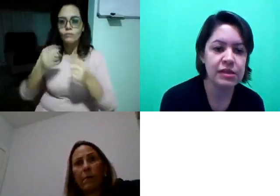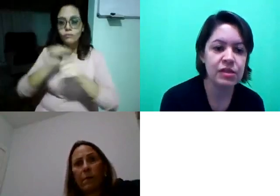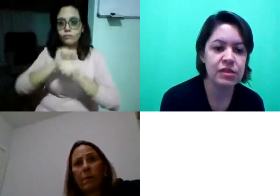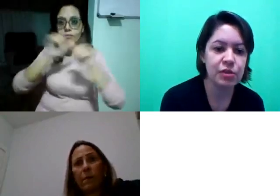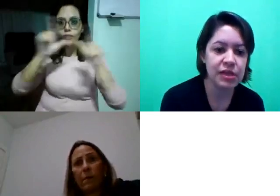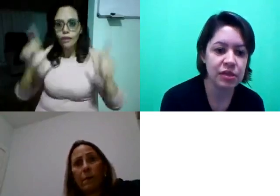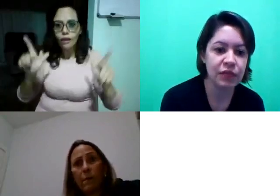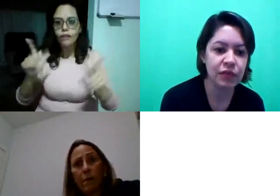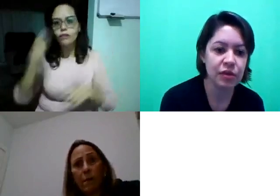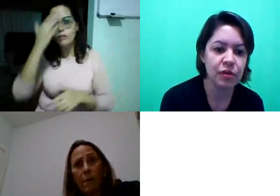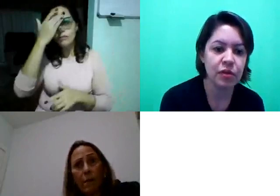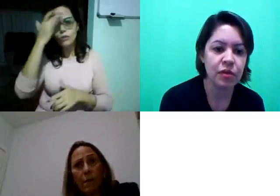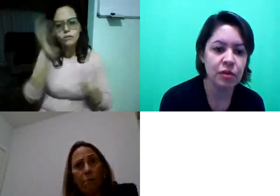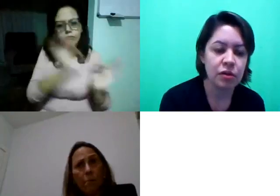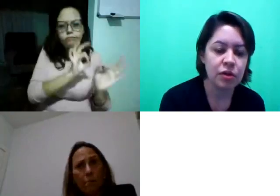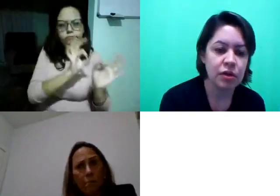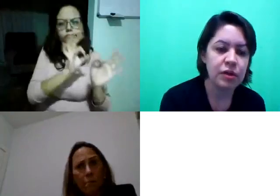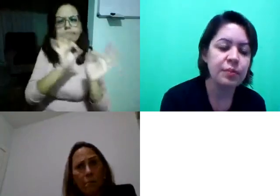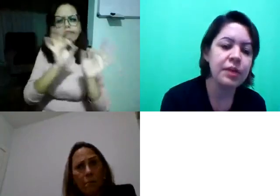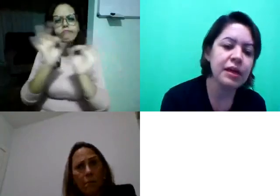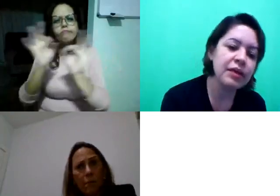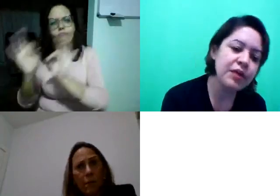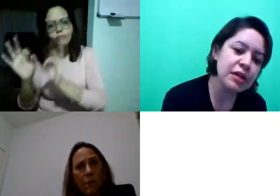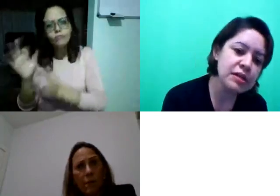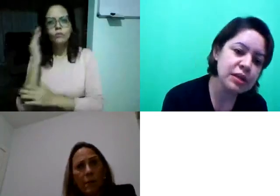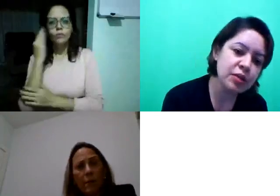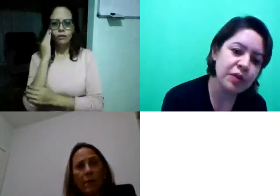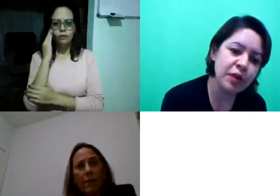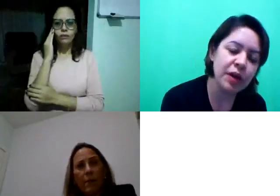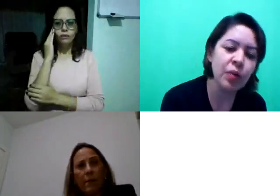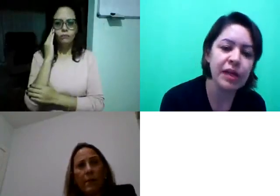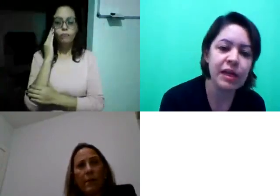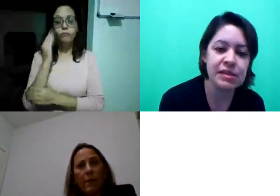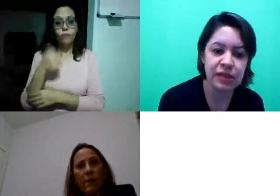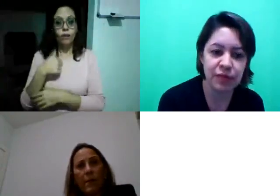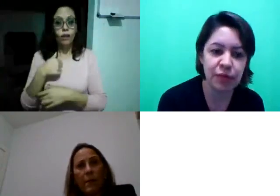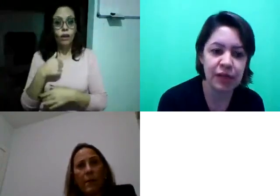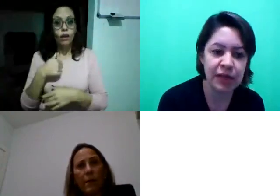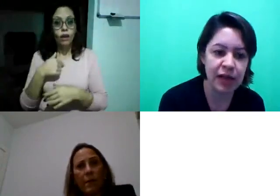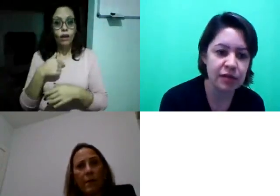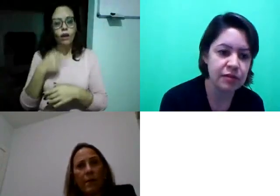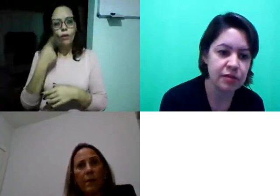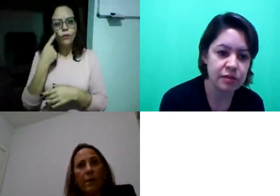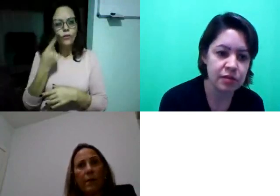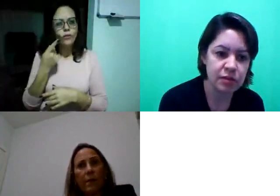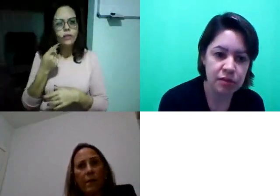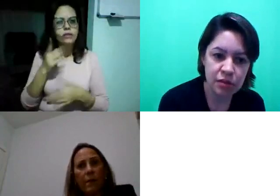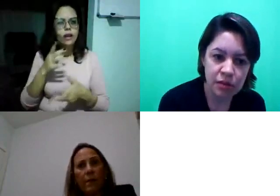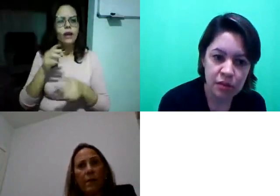Realizando esse processo anafórico. Para que fique assim de uma forma compreensível e clara.